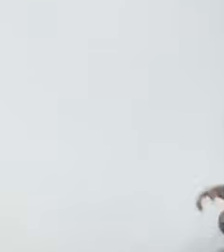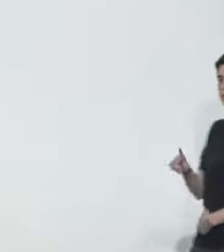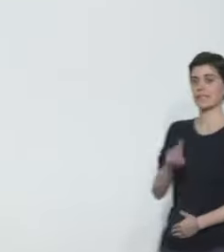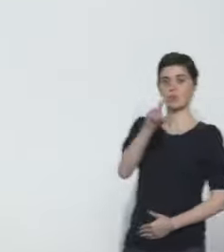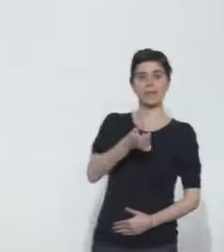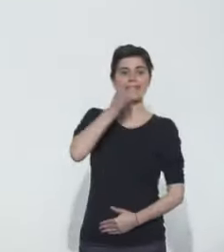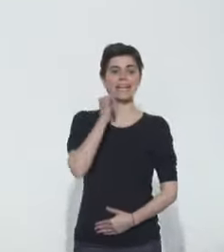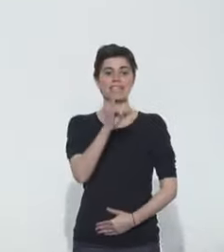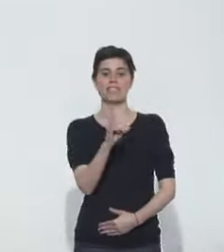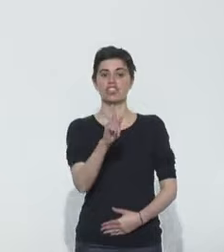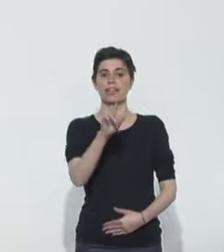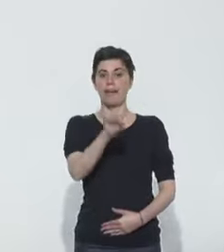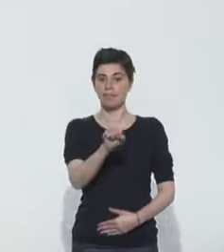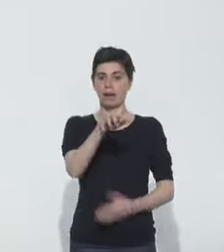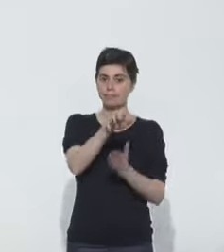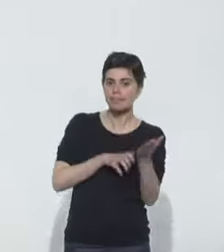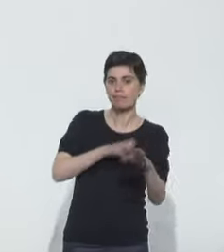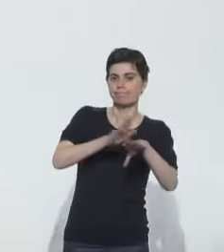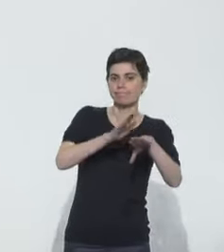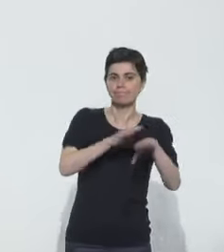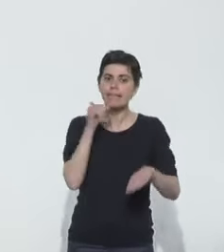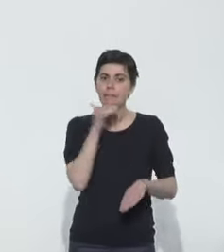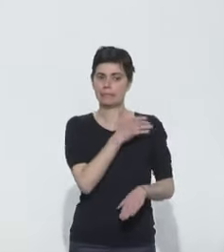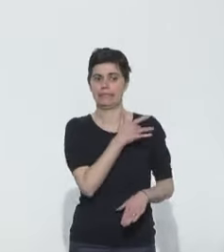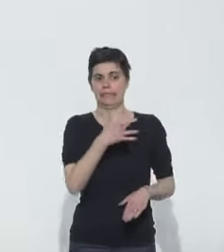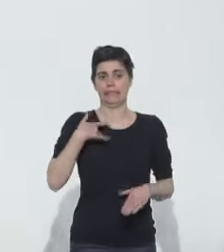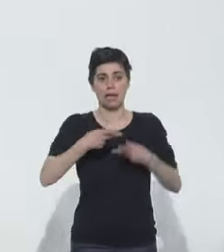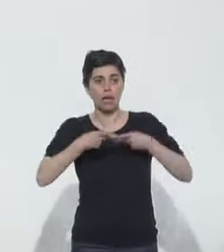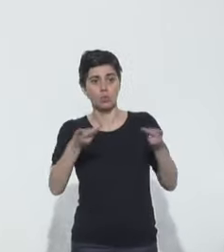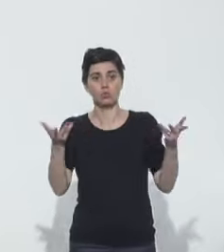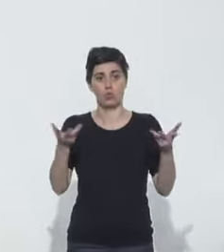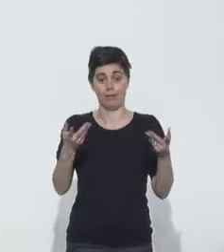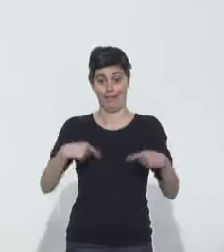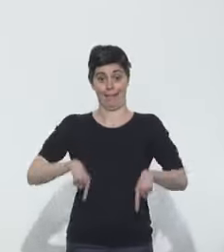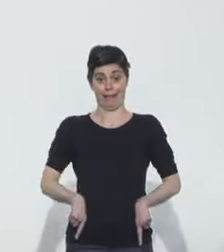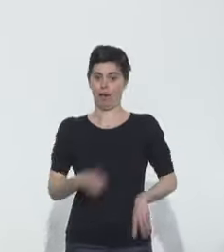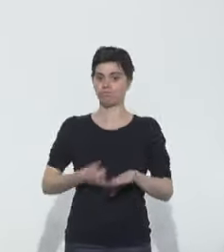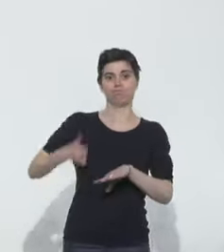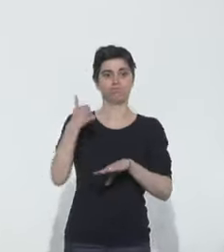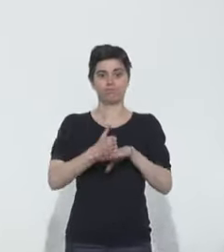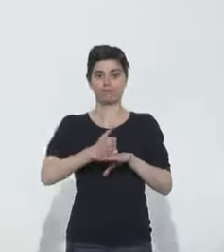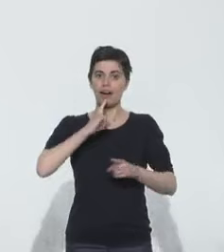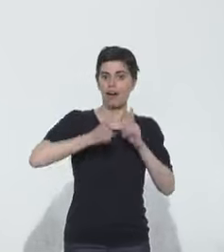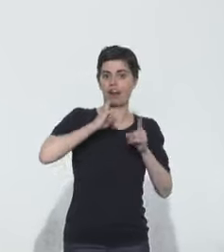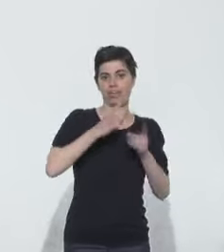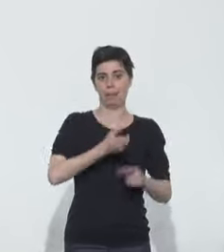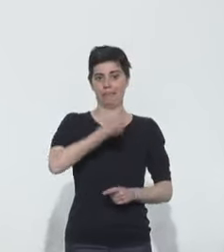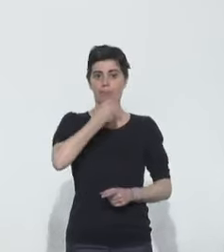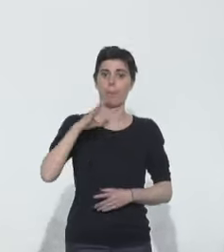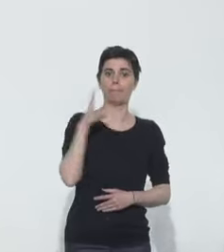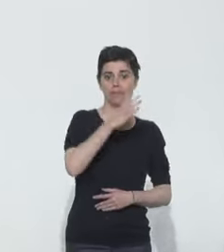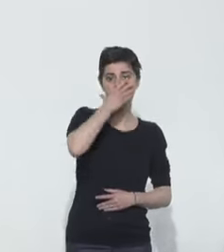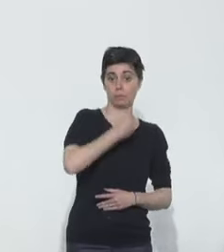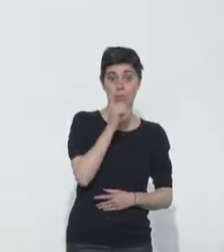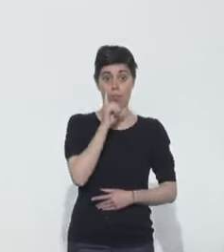Hier, la DGS a diffusé un message d'alerte rapide sanitaire, où elle annonce une centralisation par l'État de l'achat de 3 curars et 2 hypnotiques pour cause